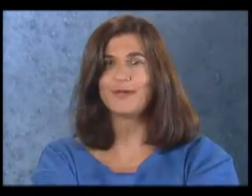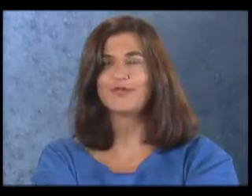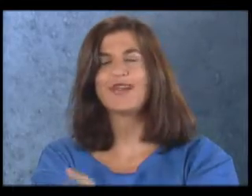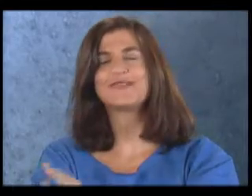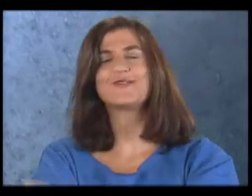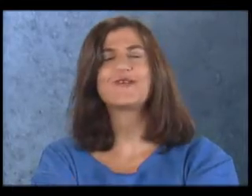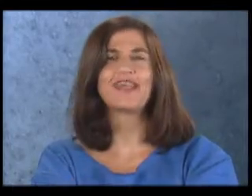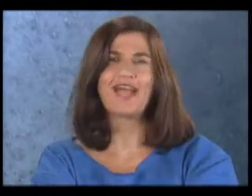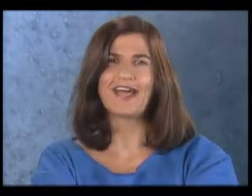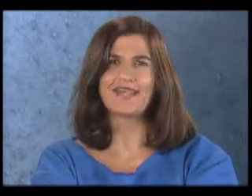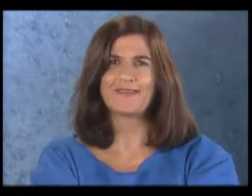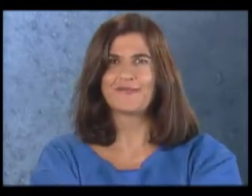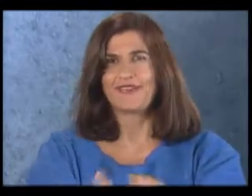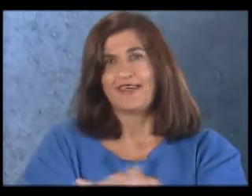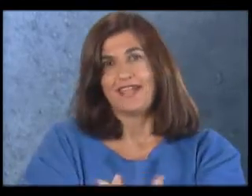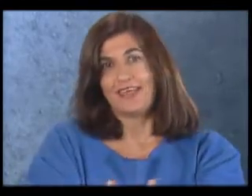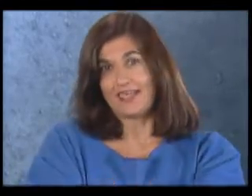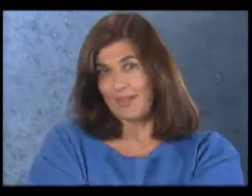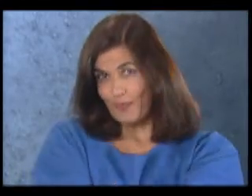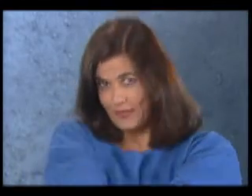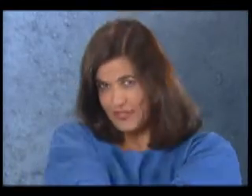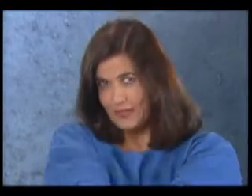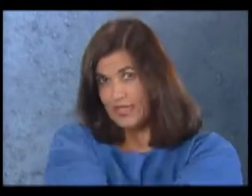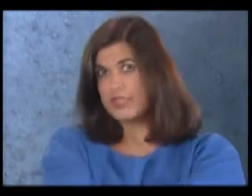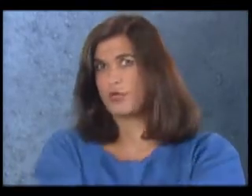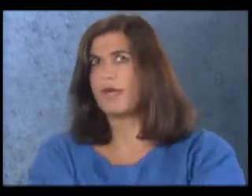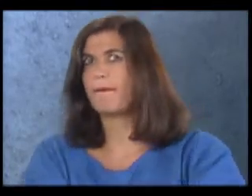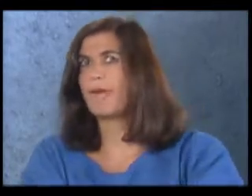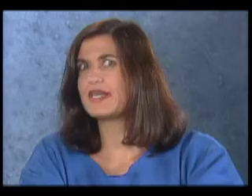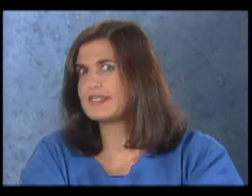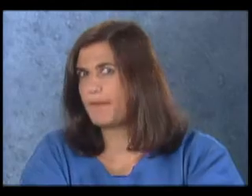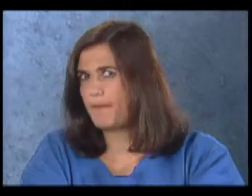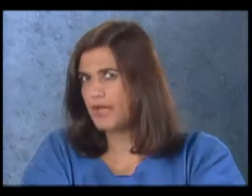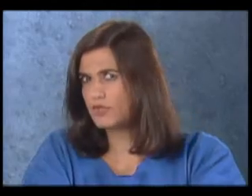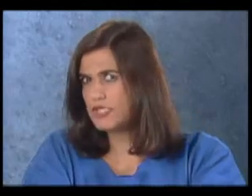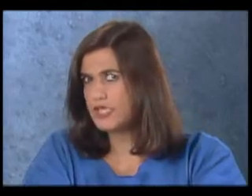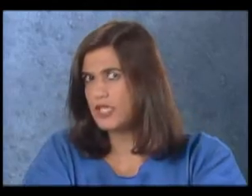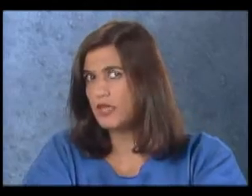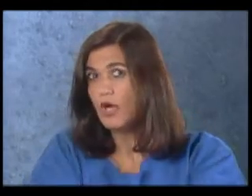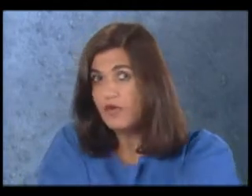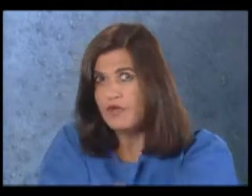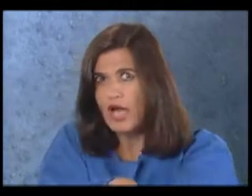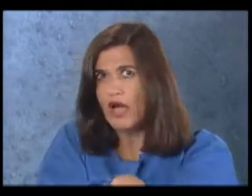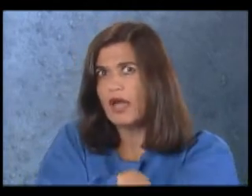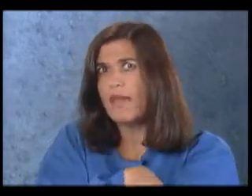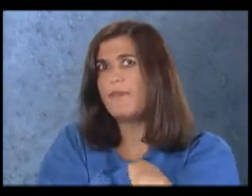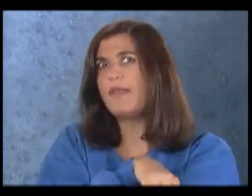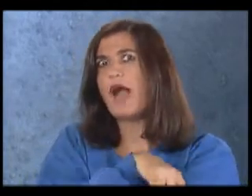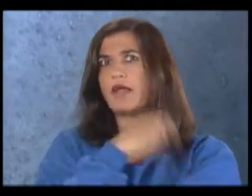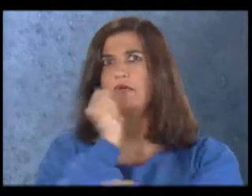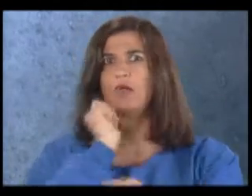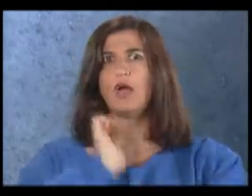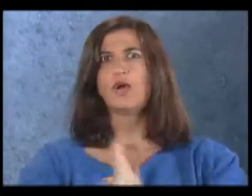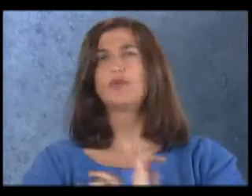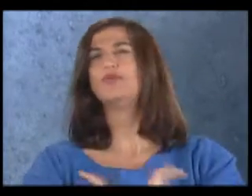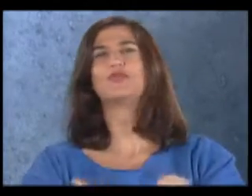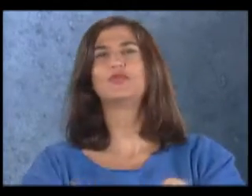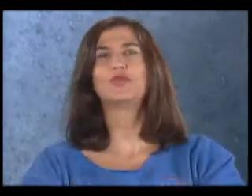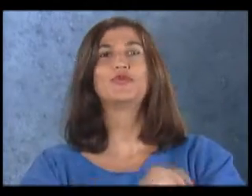Boto casou com a Yara. E até hoje, se alguém passa perto desse rio, fica arrepiado quando escuta o